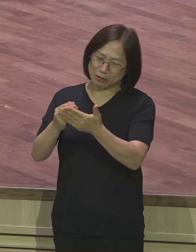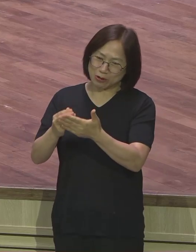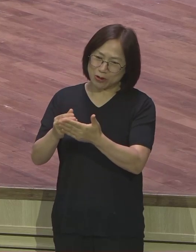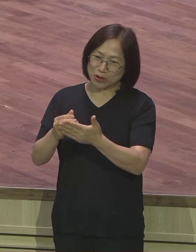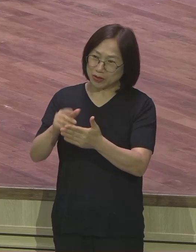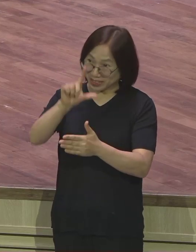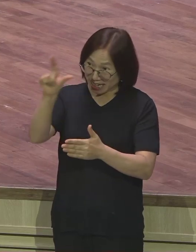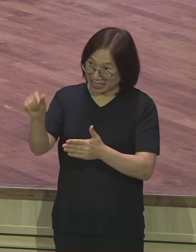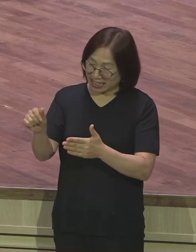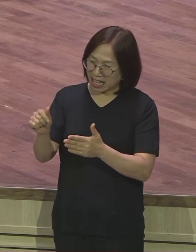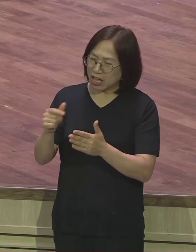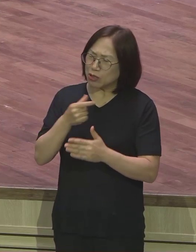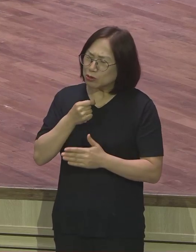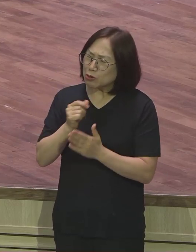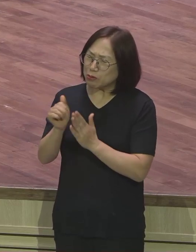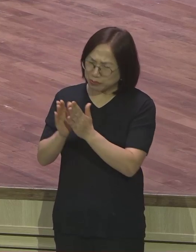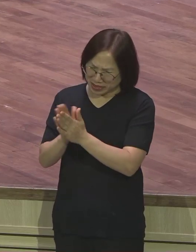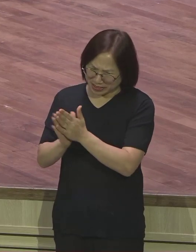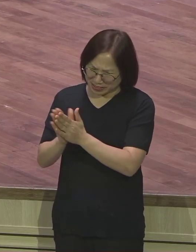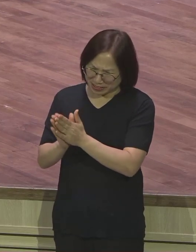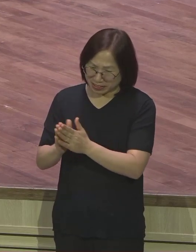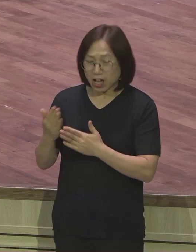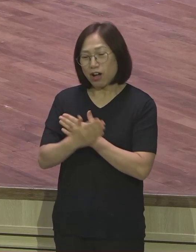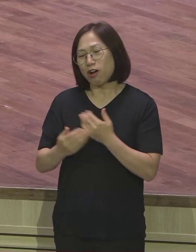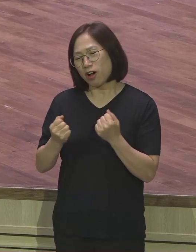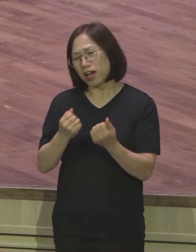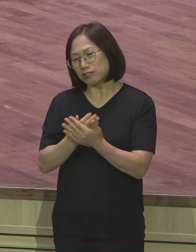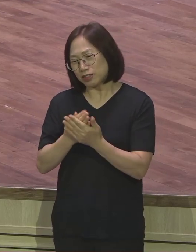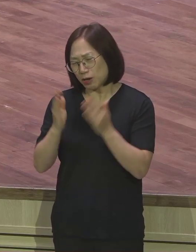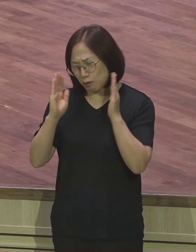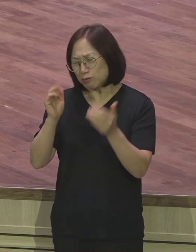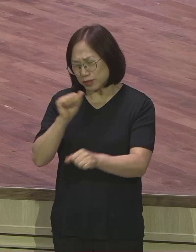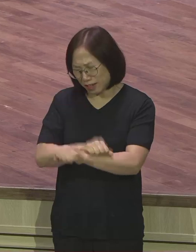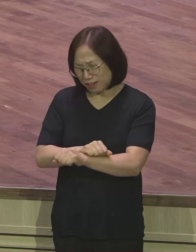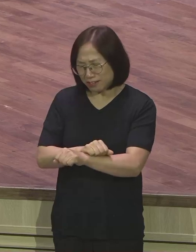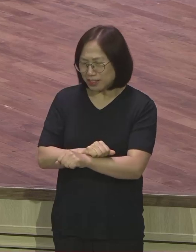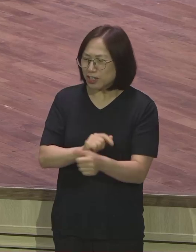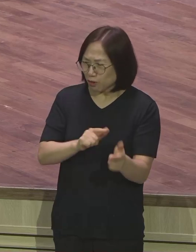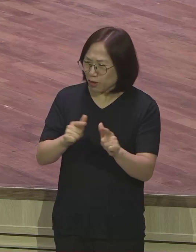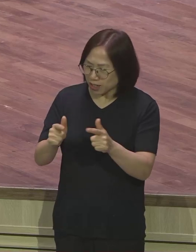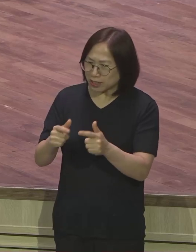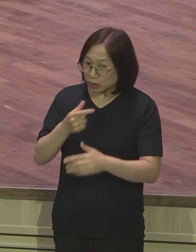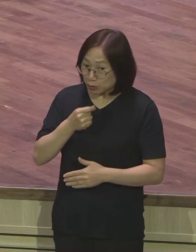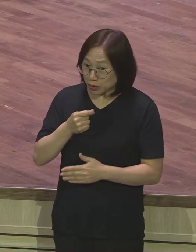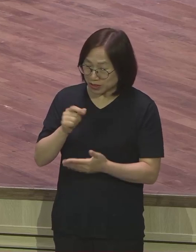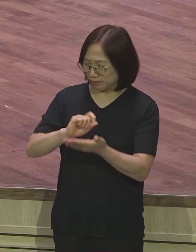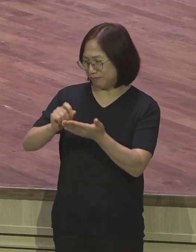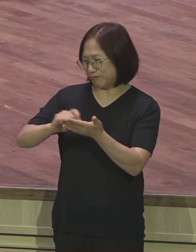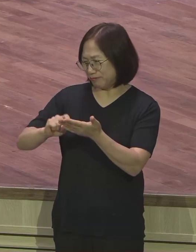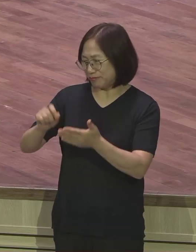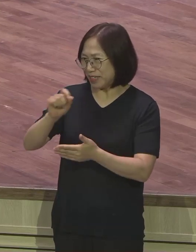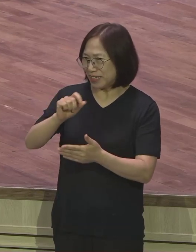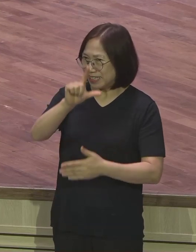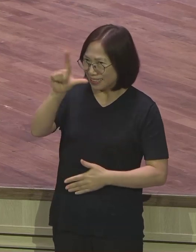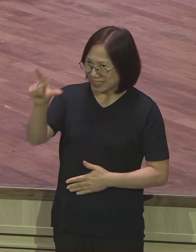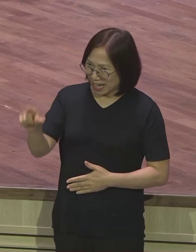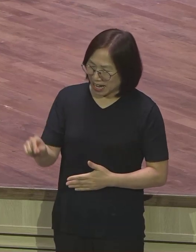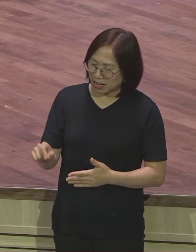어떤 학생들은 건강하게 해달라, 공부 잘하게 해달라 등등 자기 소원을 달 그림 밑에다가 적은 거죠.